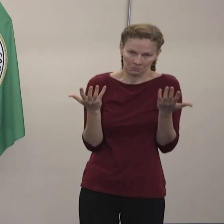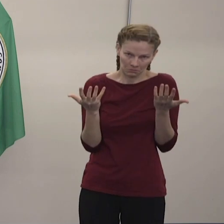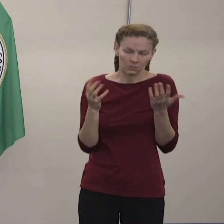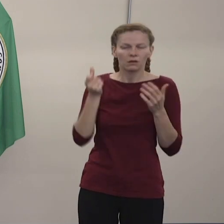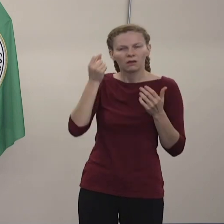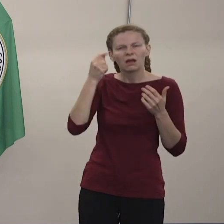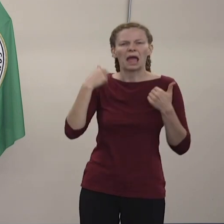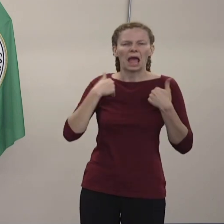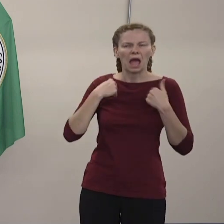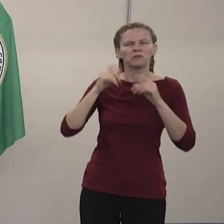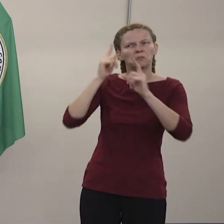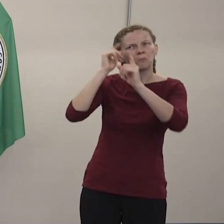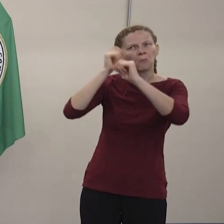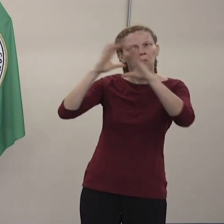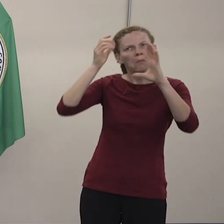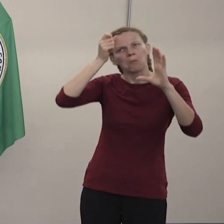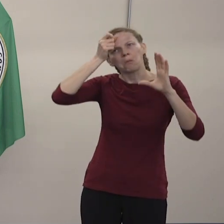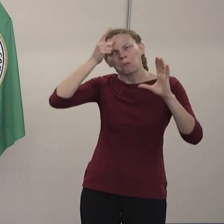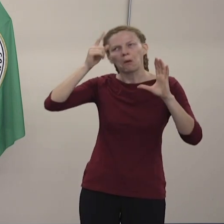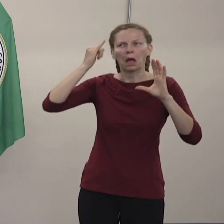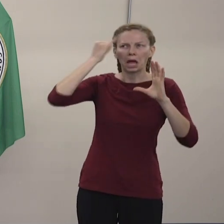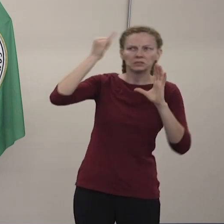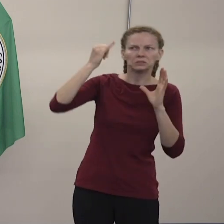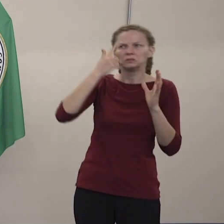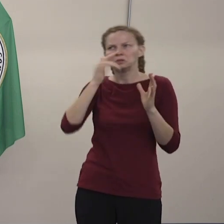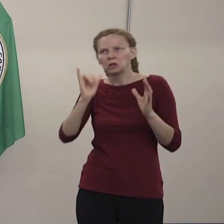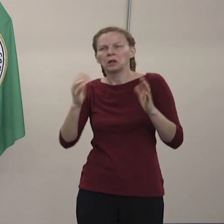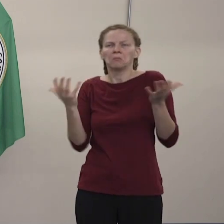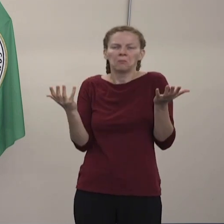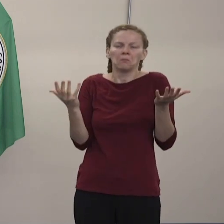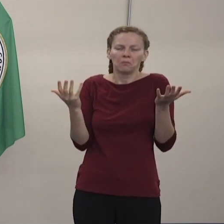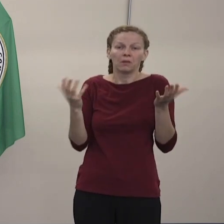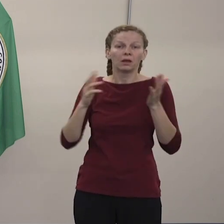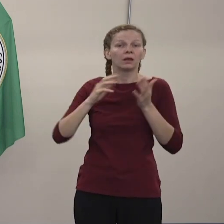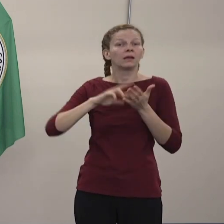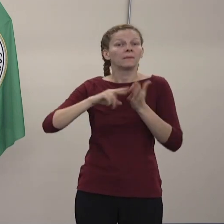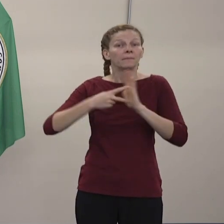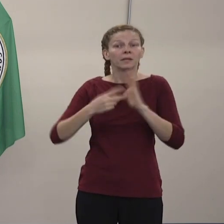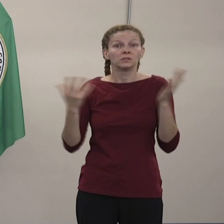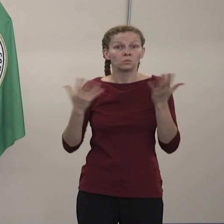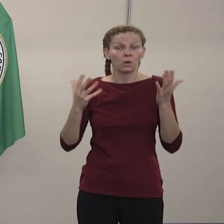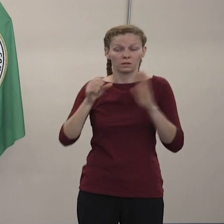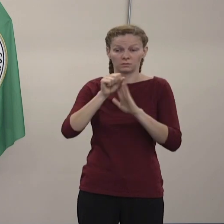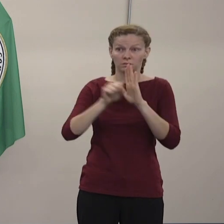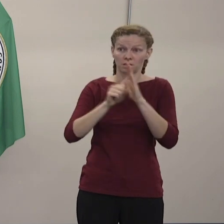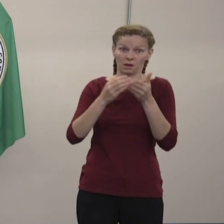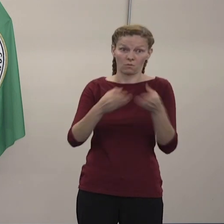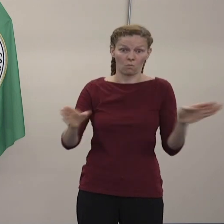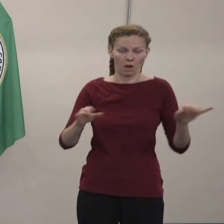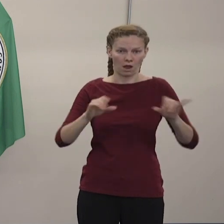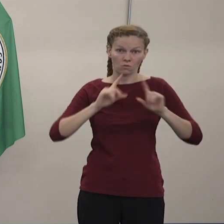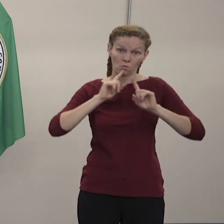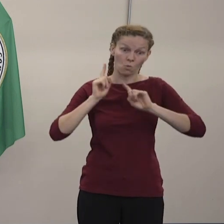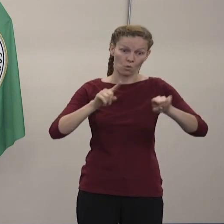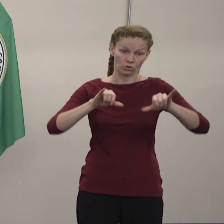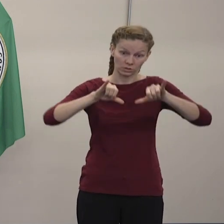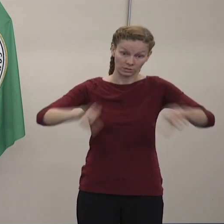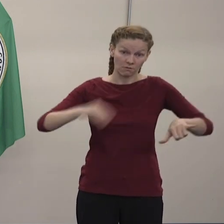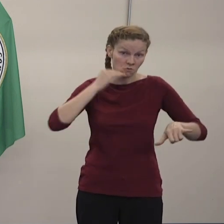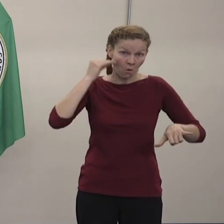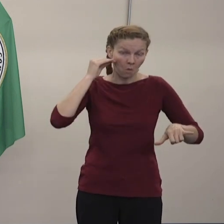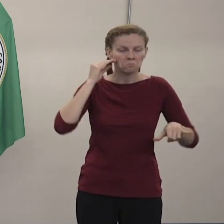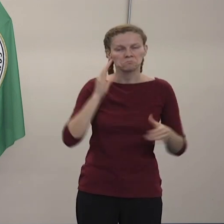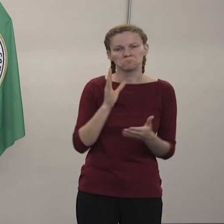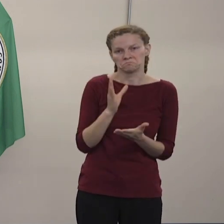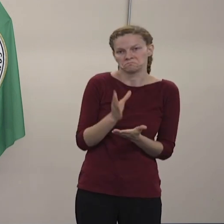esperamos. Esto tal vez incluya levantar la orden de manténgase en casa y